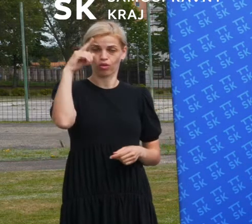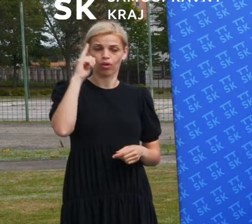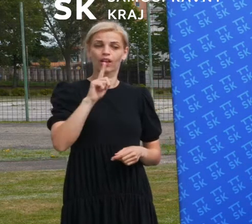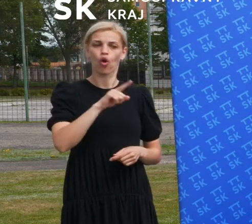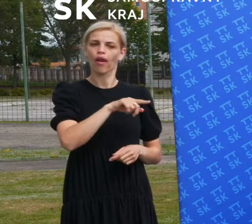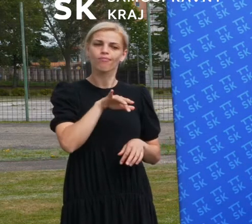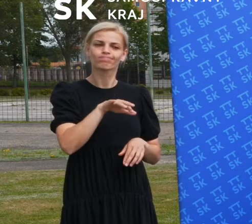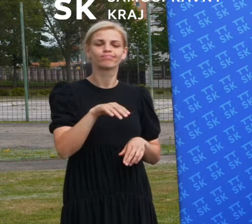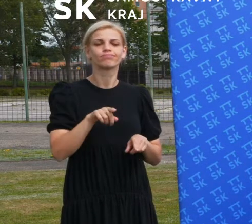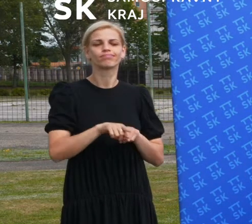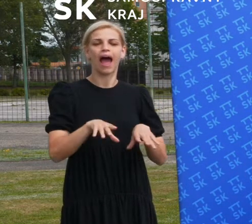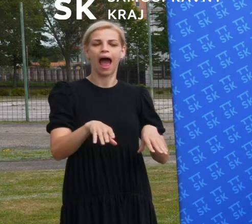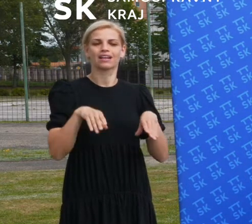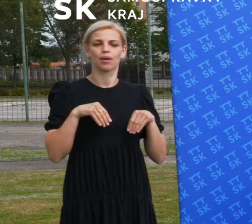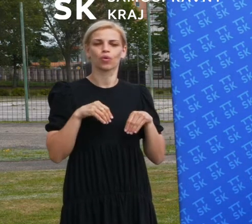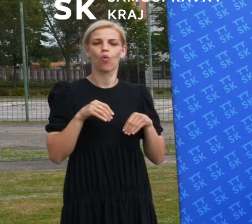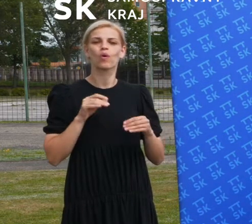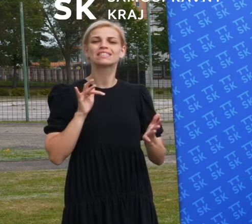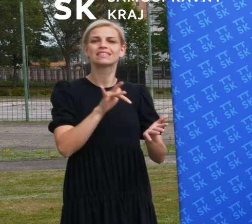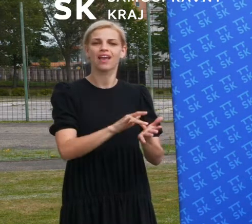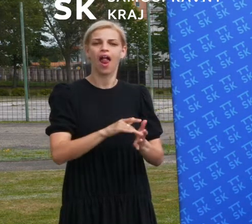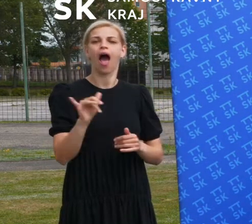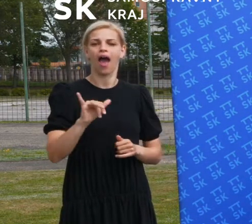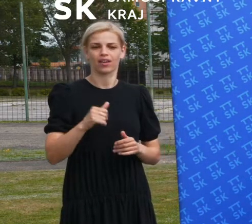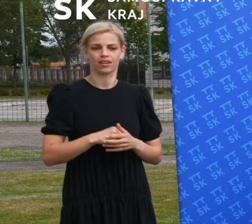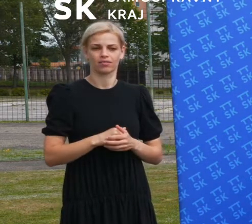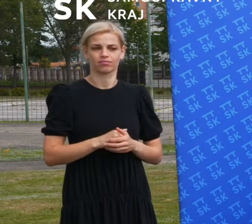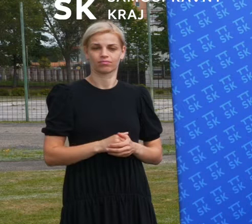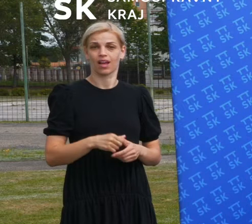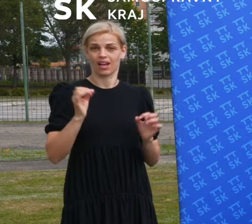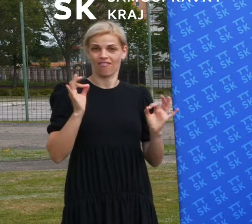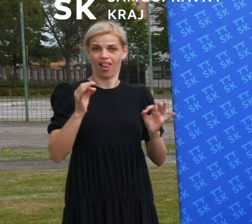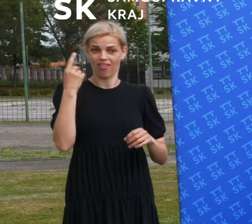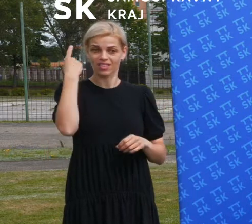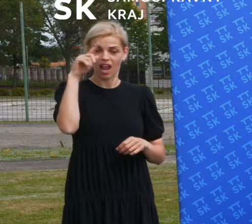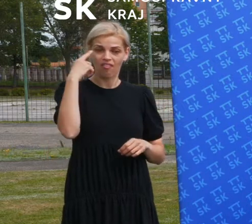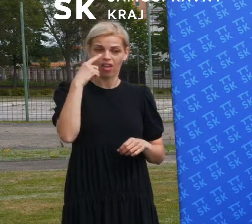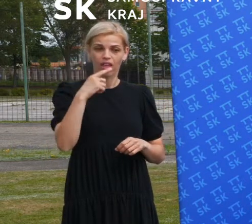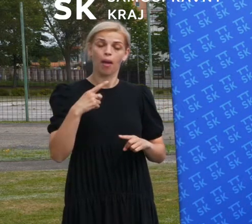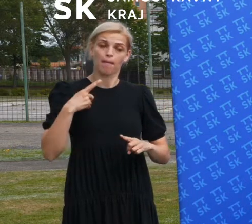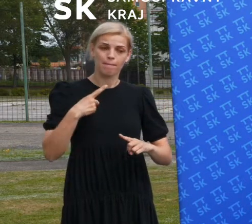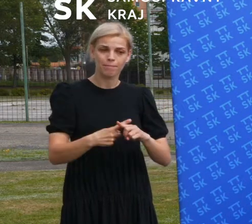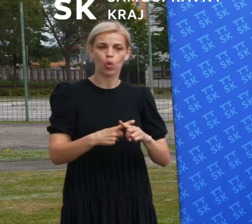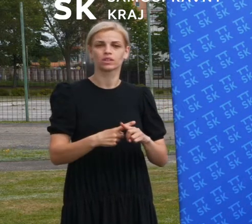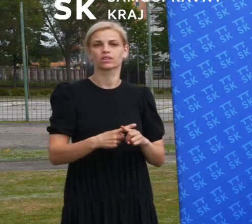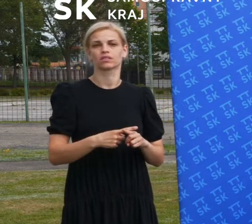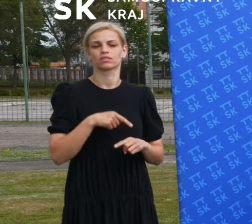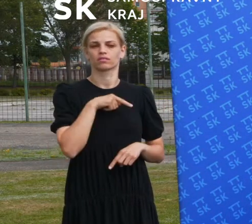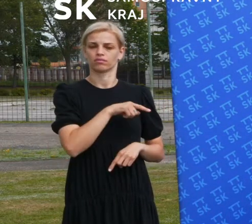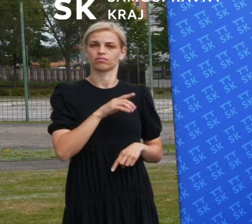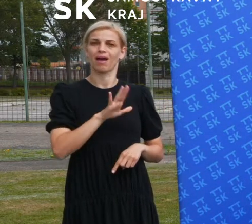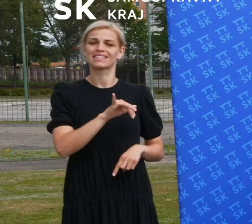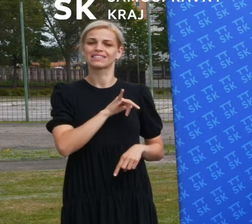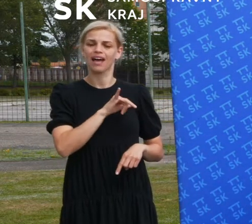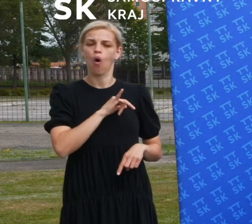rešpektujú jeden z hlavných cieľov a to je poskytovať kvalitné vzdelávanie a zároveň to, čo zaujíma slovenský hokejový zväz, aby